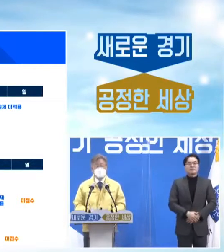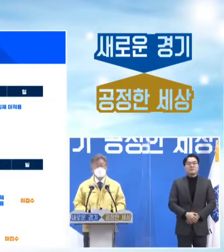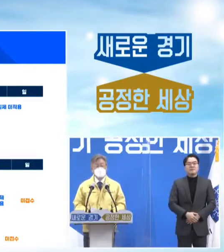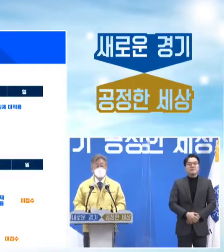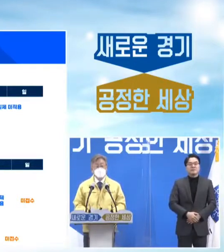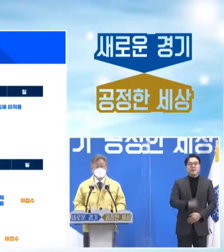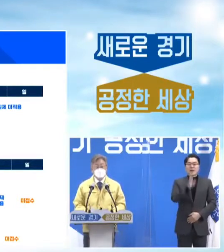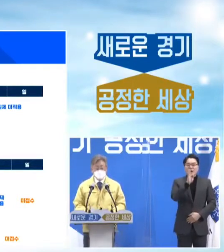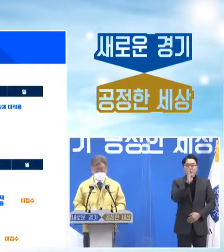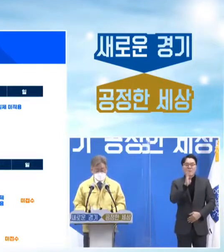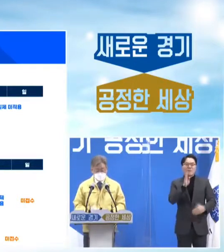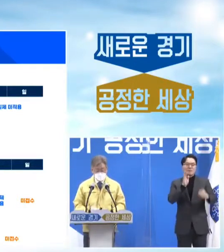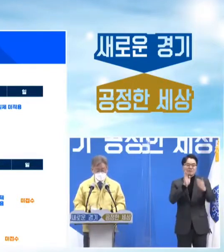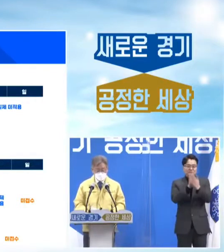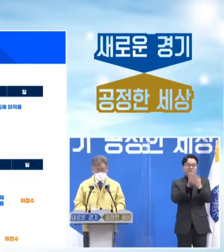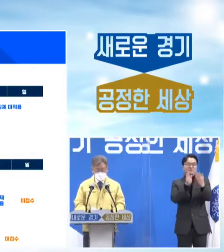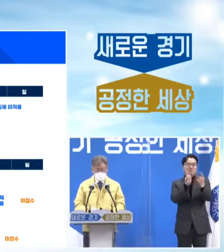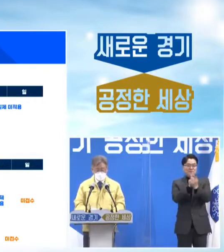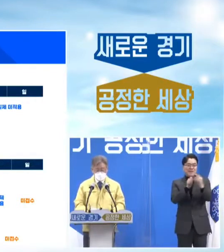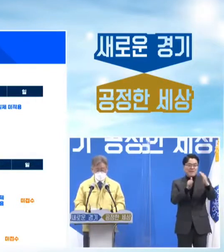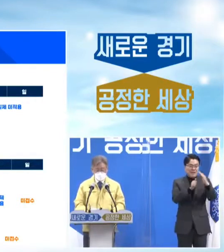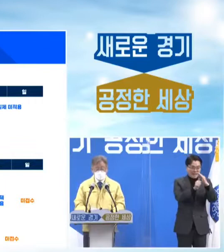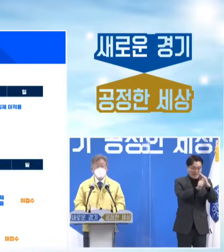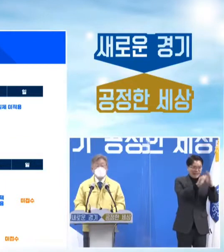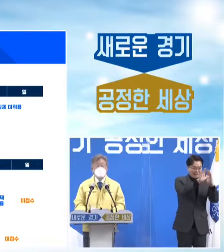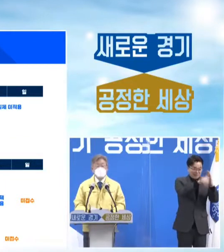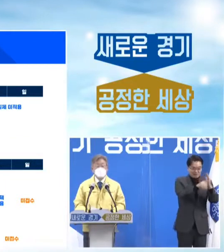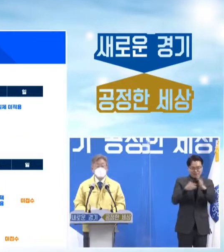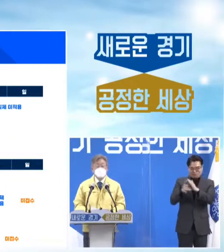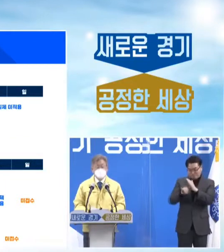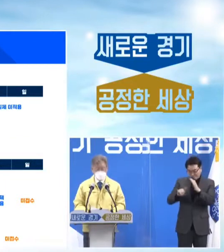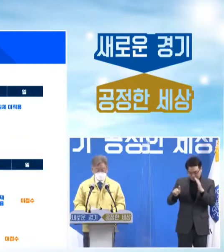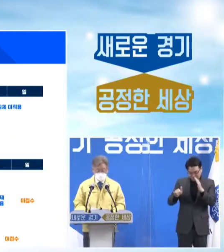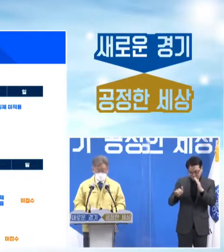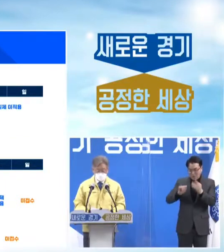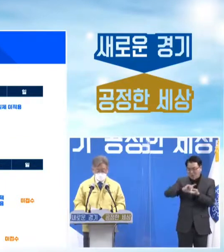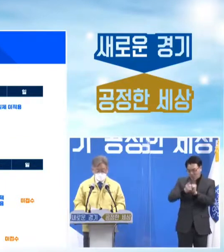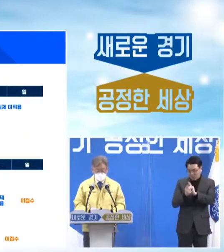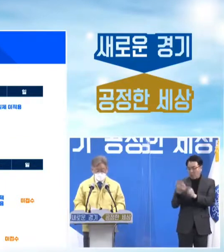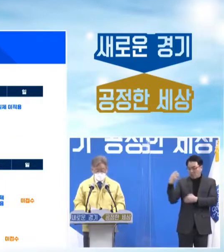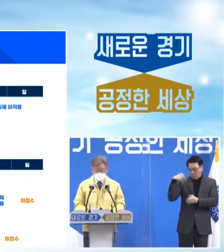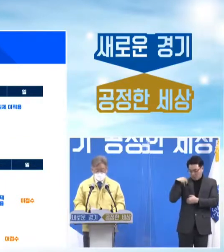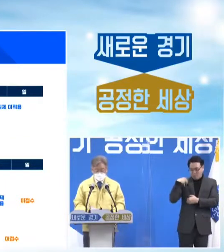현장 수령의 경우는 가족 구성원의 대리 수령이 가능합니다.